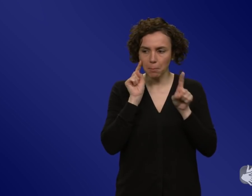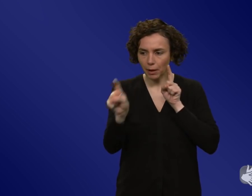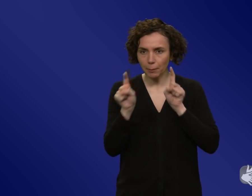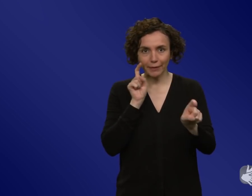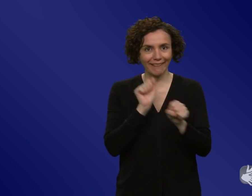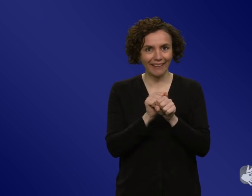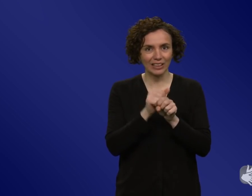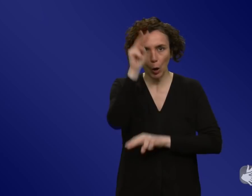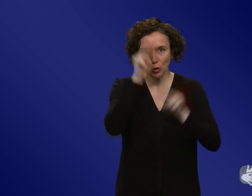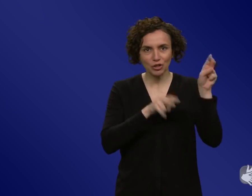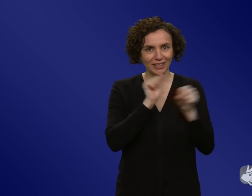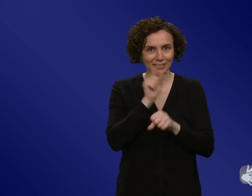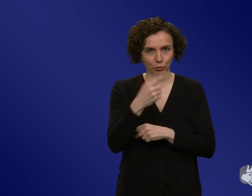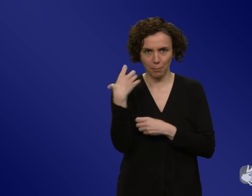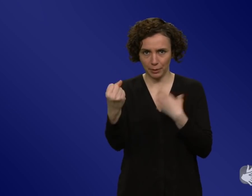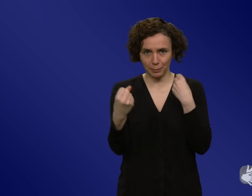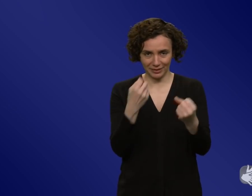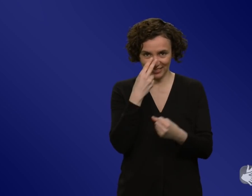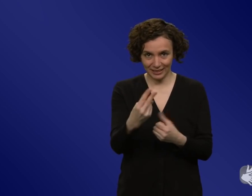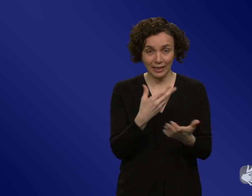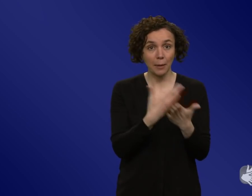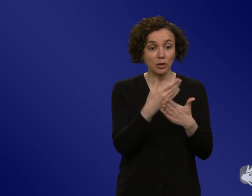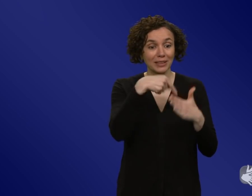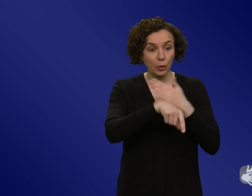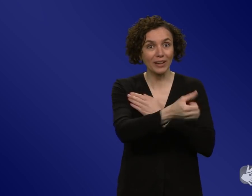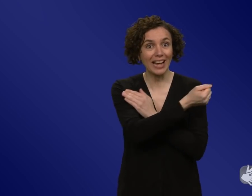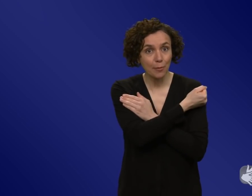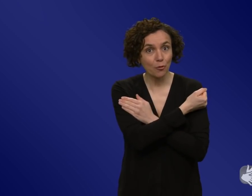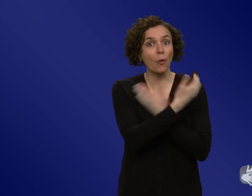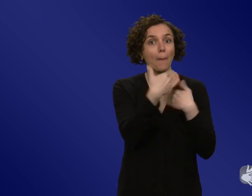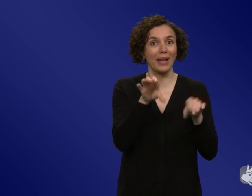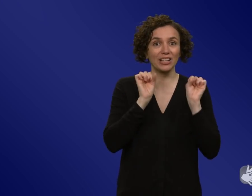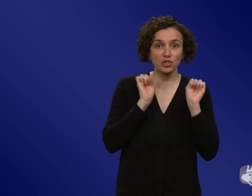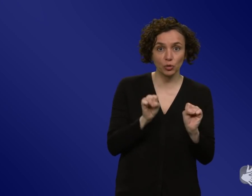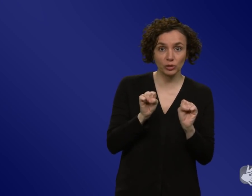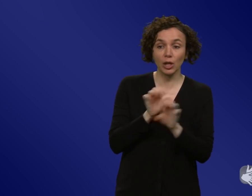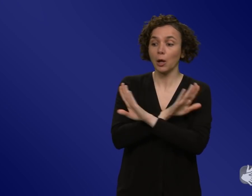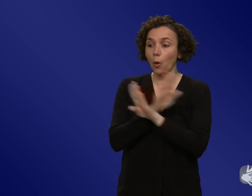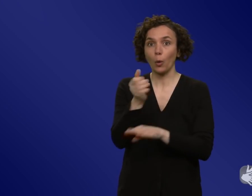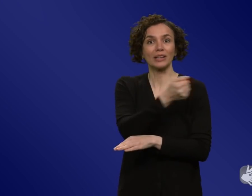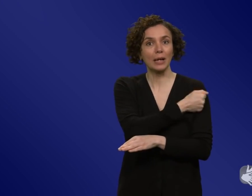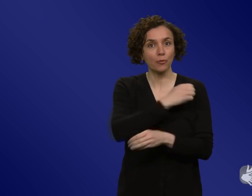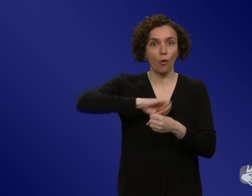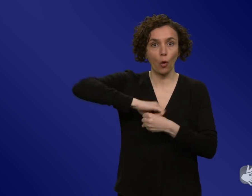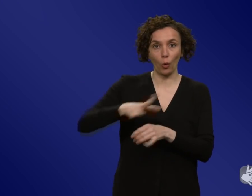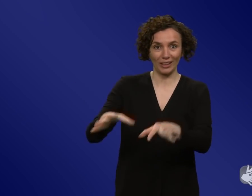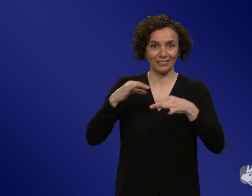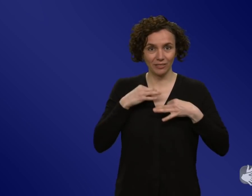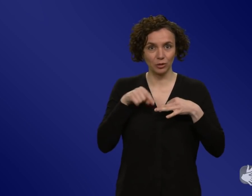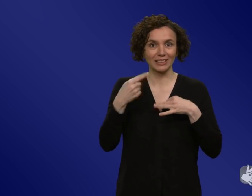Impfen sind es ganz wenige, die das haben, bei der Covid-Erkrankung sind es ganz, ganz viele. Sowas habe ich einfach viel zu selten gesehen und da